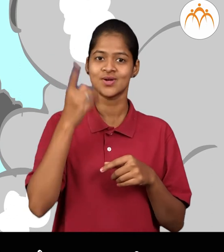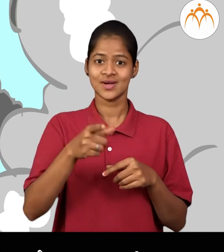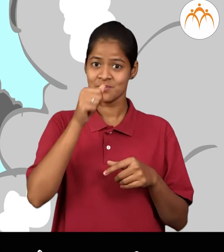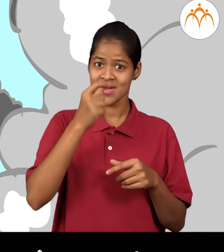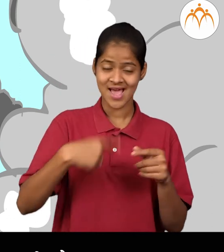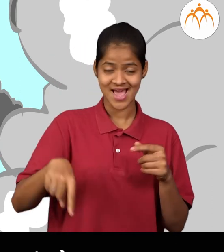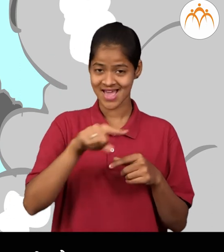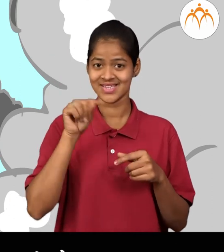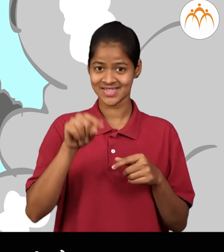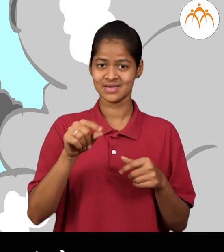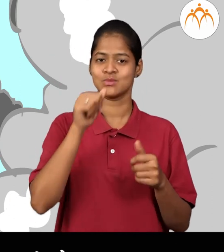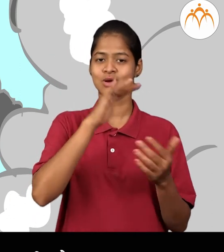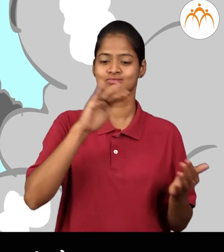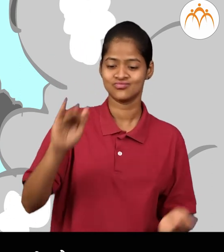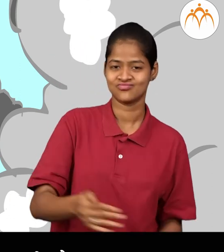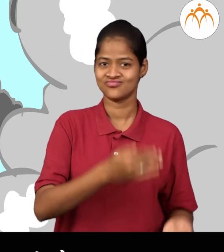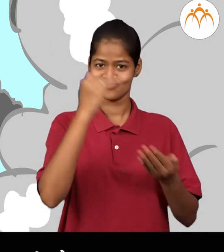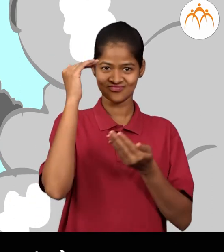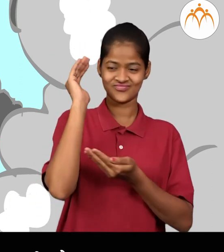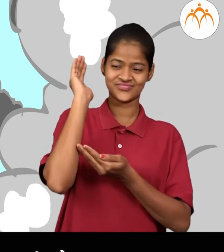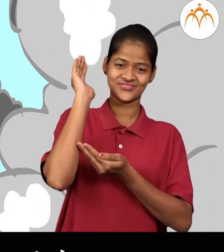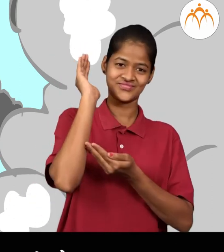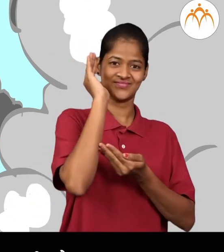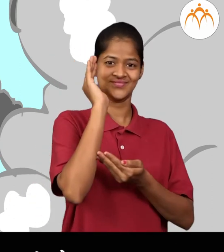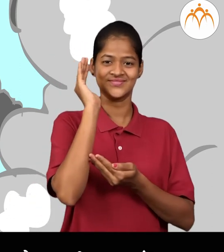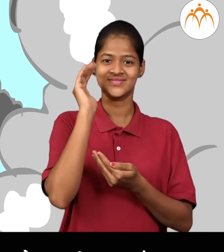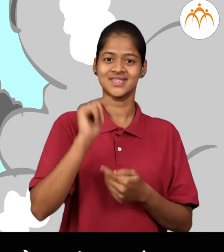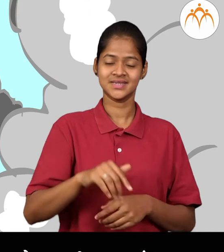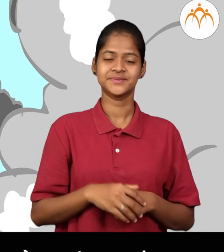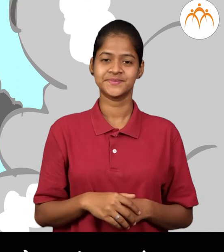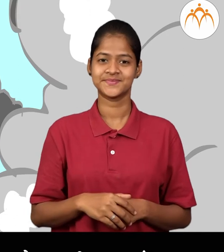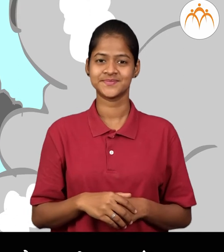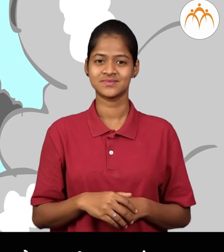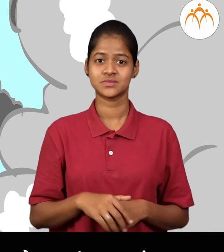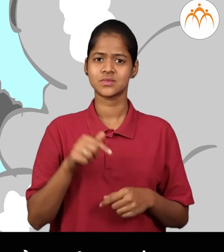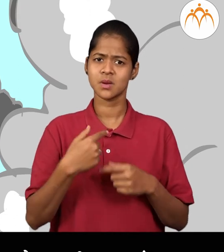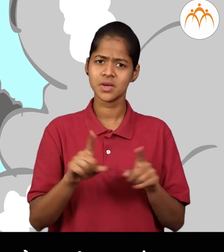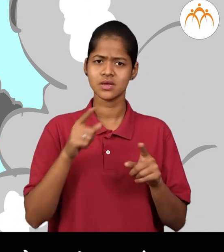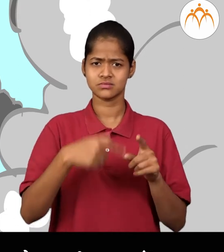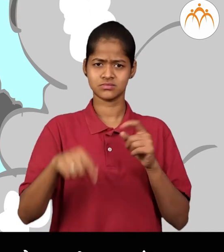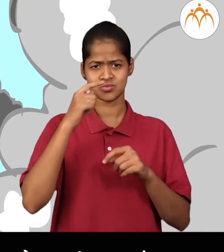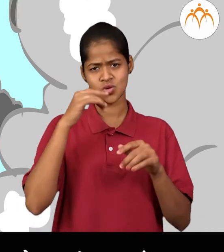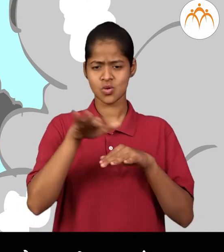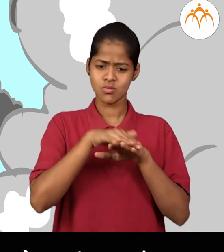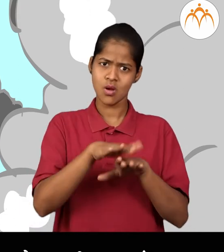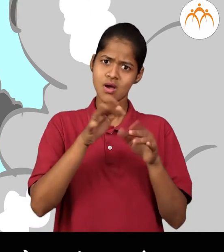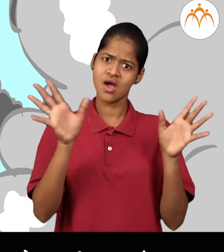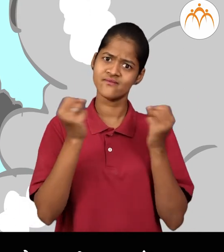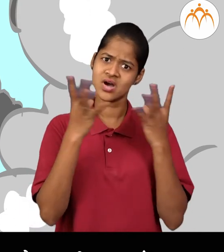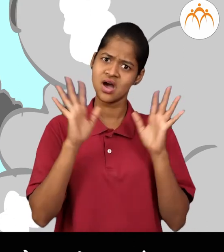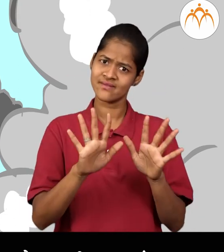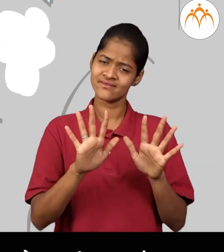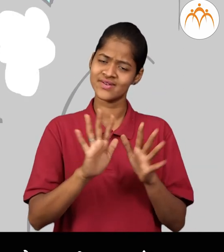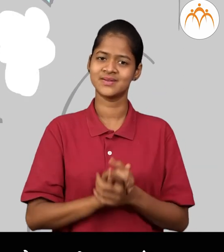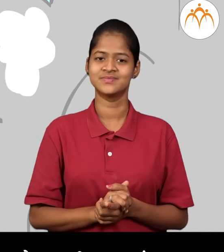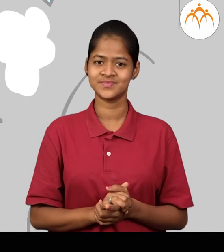सकाली ये तऴात मी पाणी भरेन पन परिराणी, ये तळात अनेक मासे अस्तिल